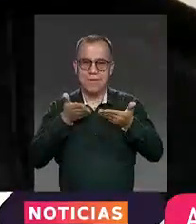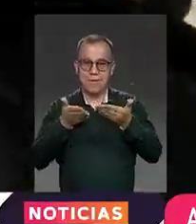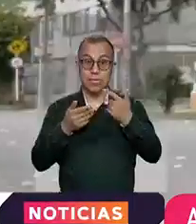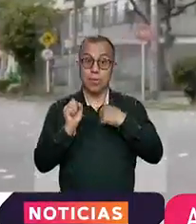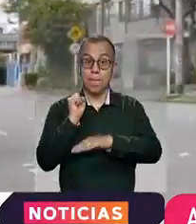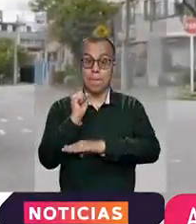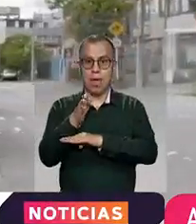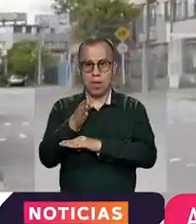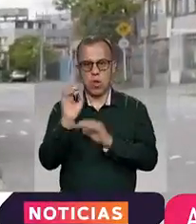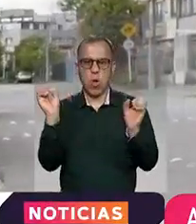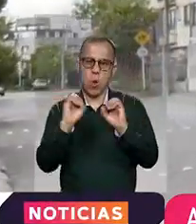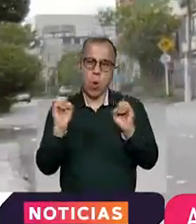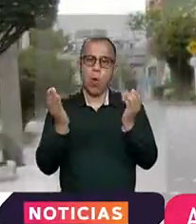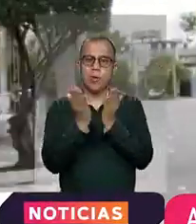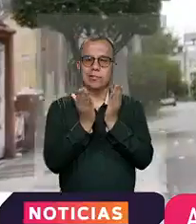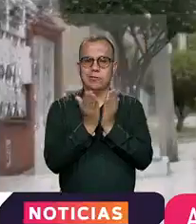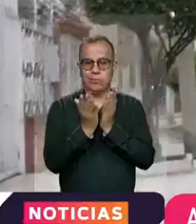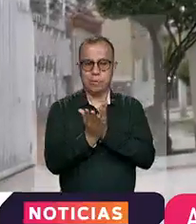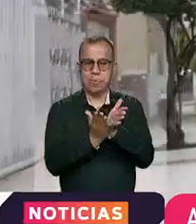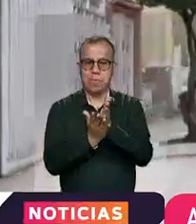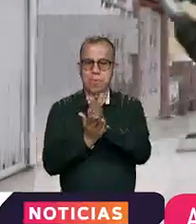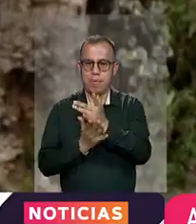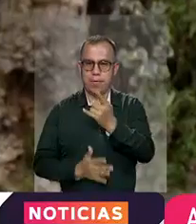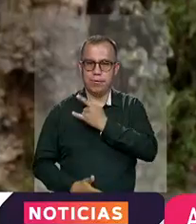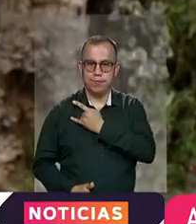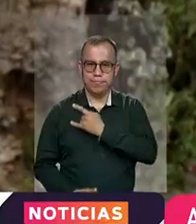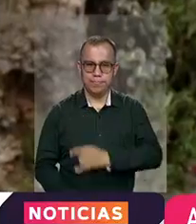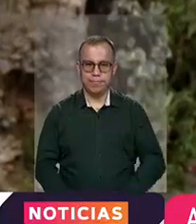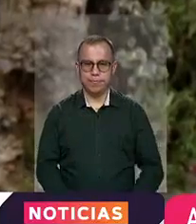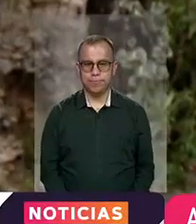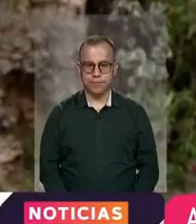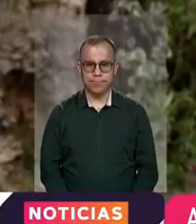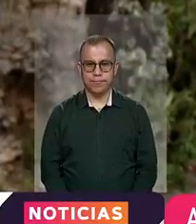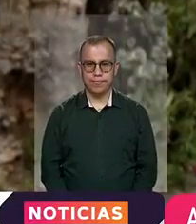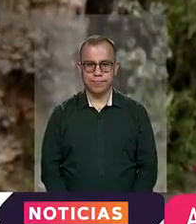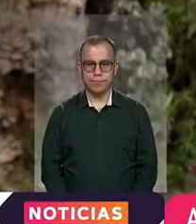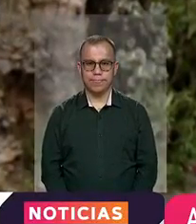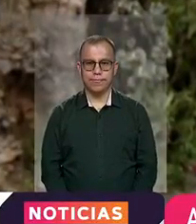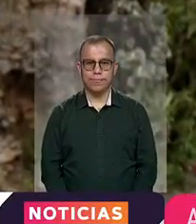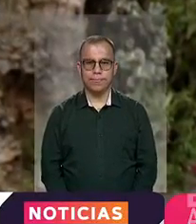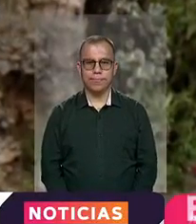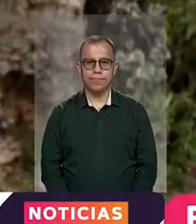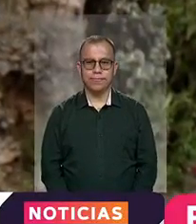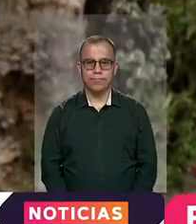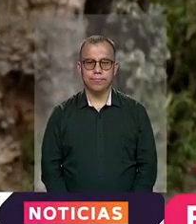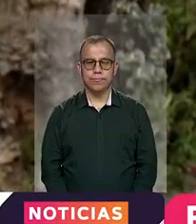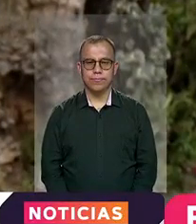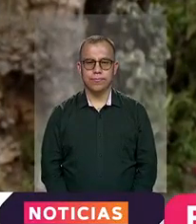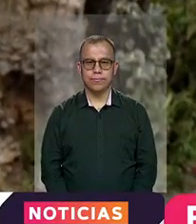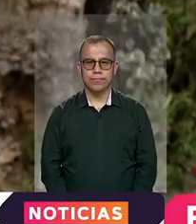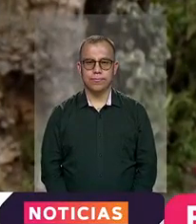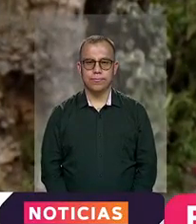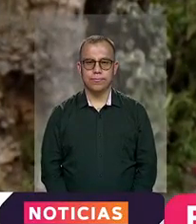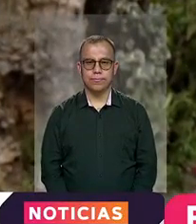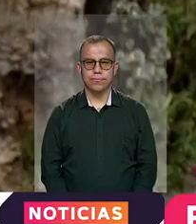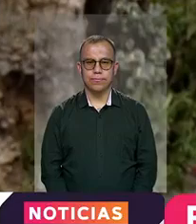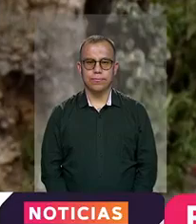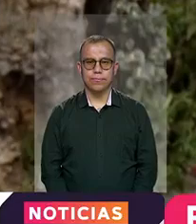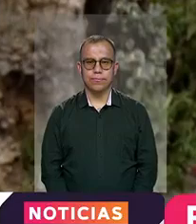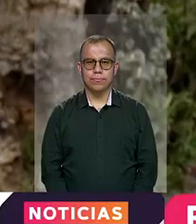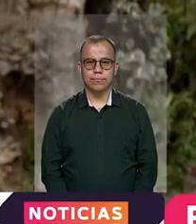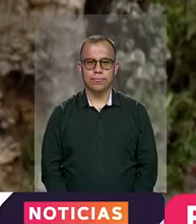bancario o a estudiar una carrera profesional. Es muy complicado porque no se cuenta con el servicio de interpretación y yo